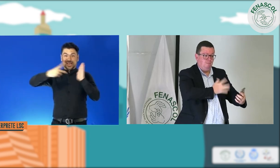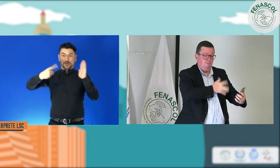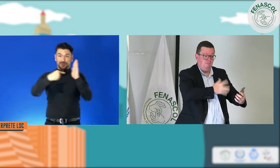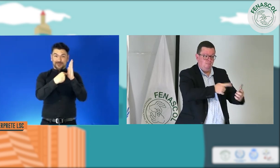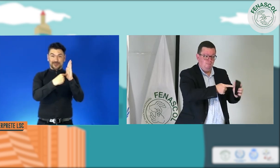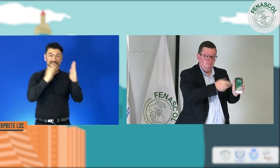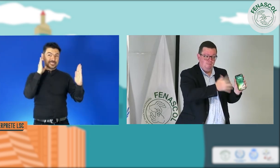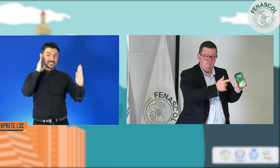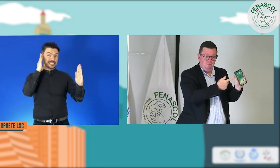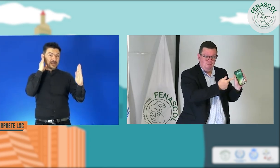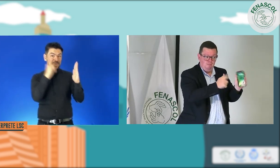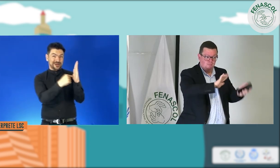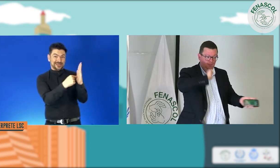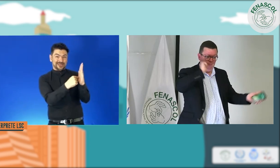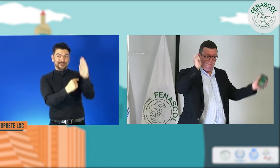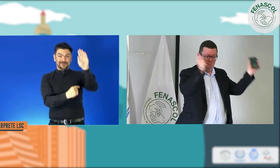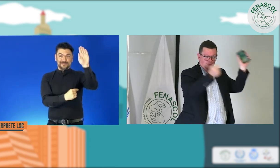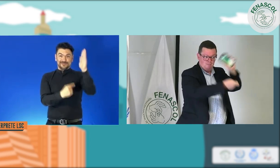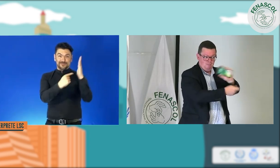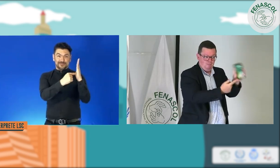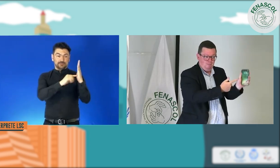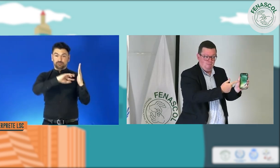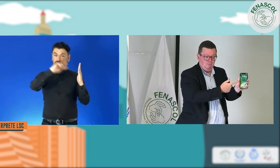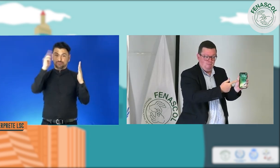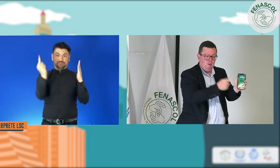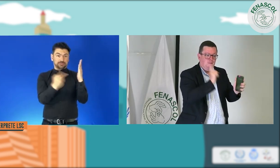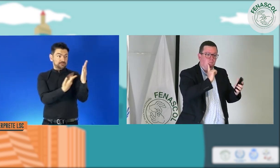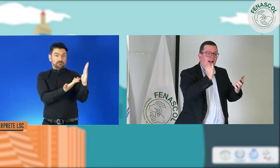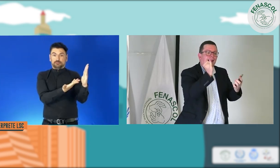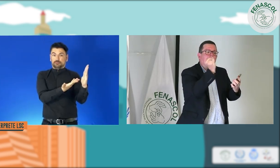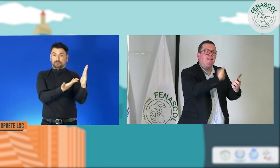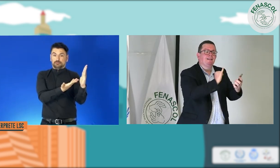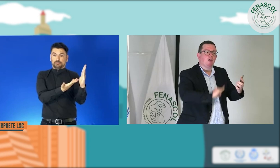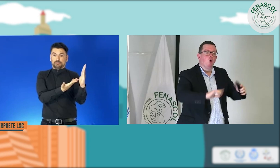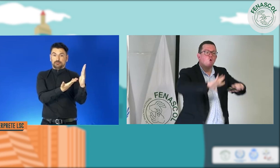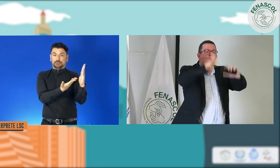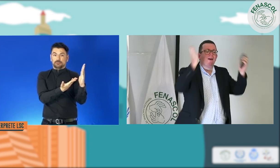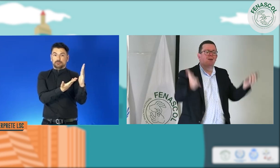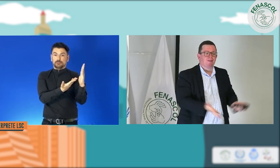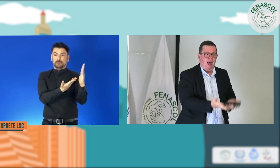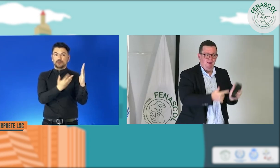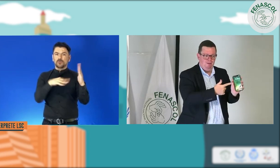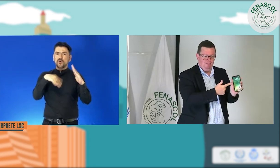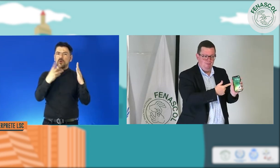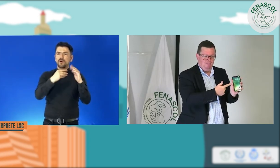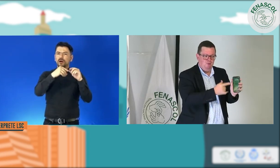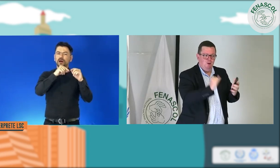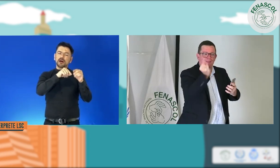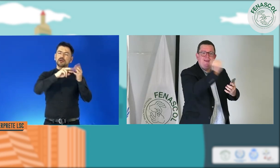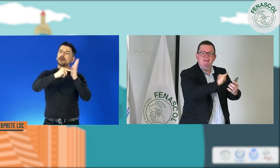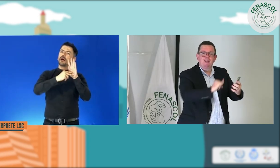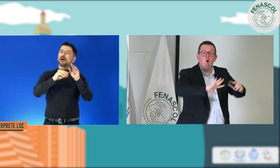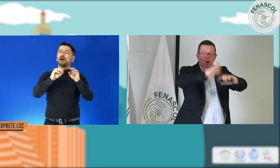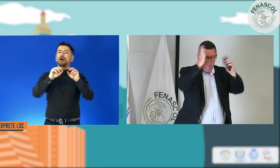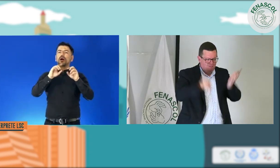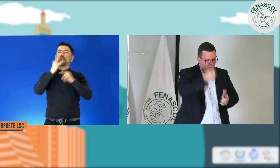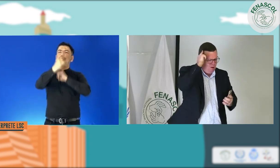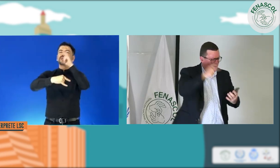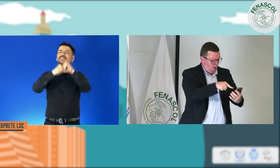la tecnología nos ayuda muchísimo porque pues los celulares han cambiado mucho y los celulares incluso tienen el diseño universal, ¿no?